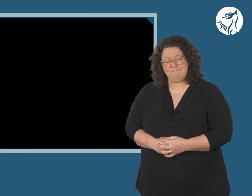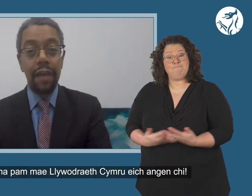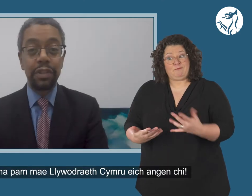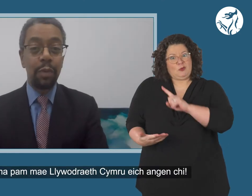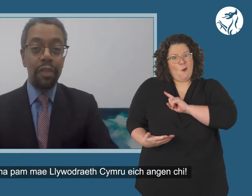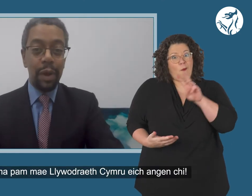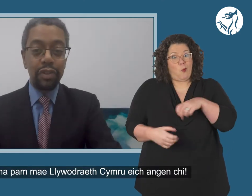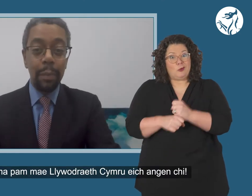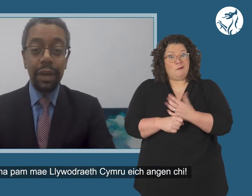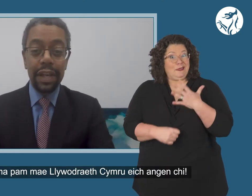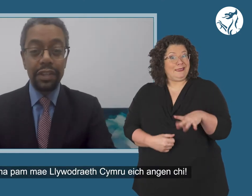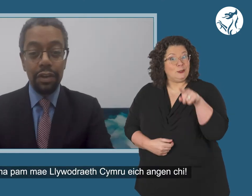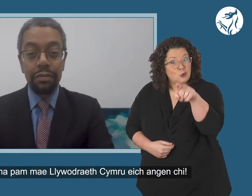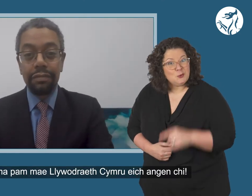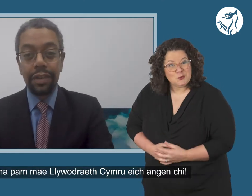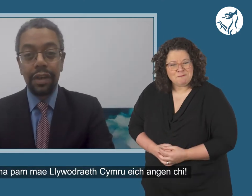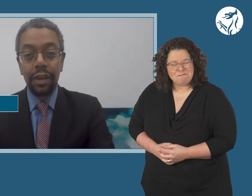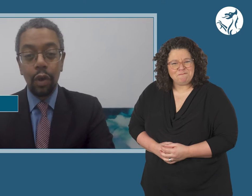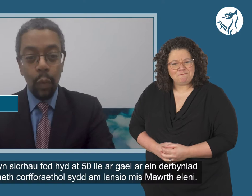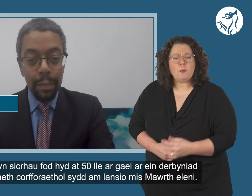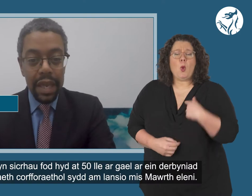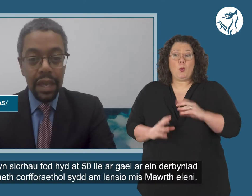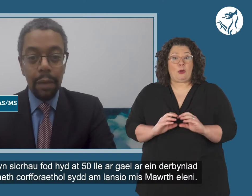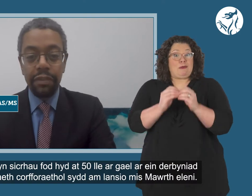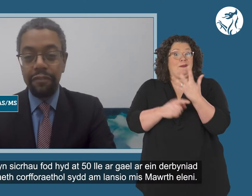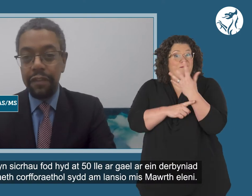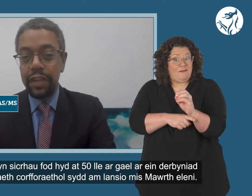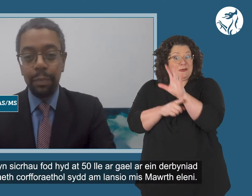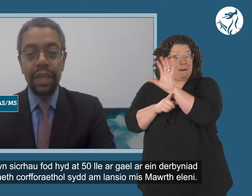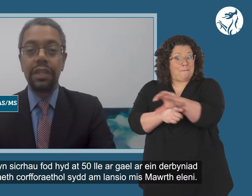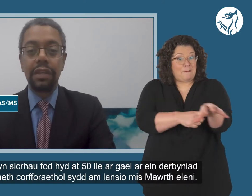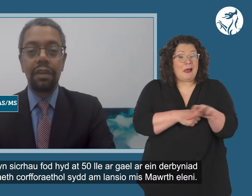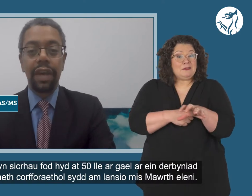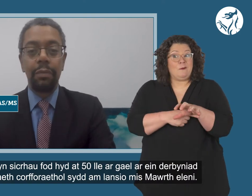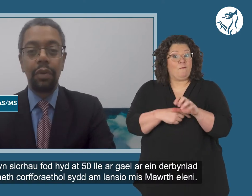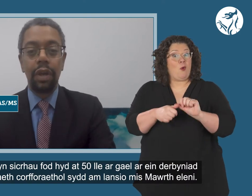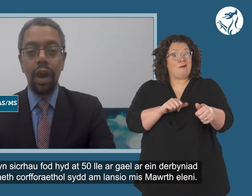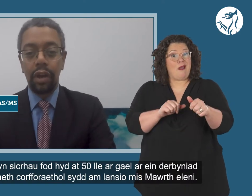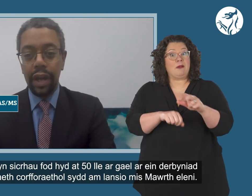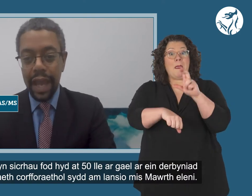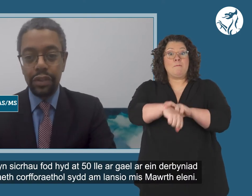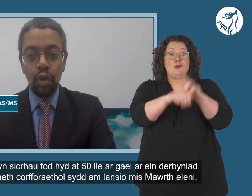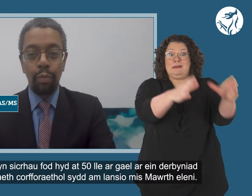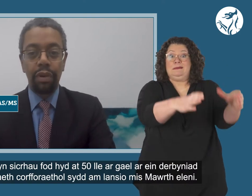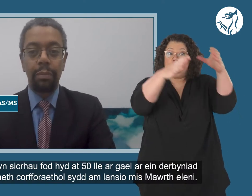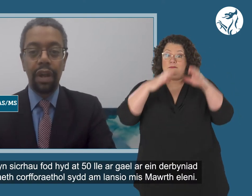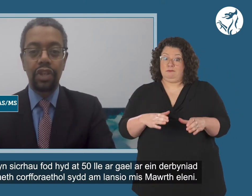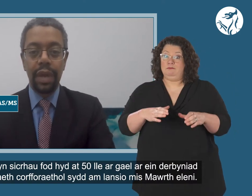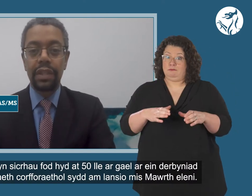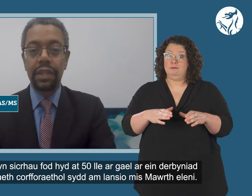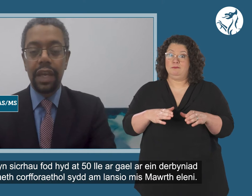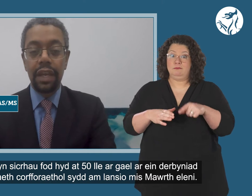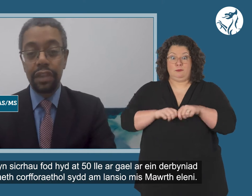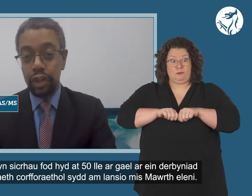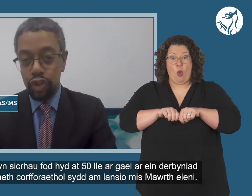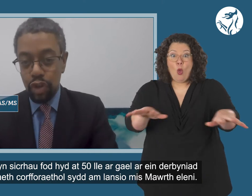And this is why the Welsh Government needs you. We're making up to 50 places available on our next corporate apprenticeship